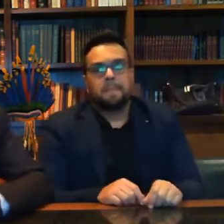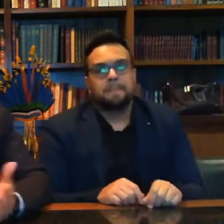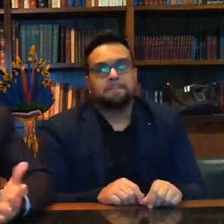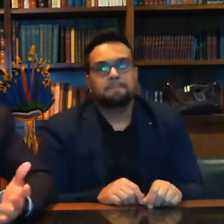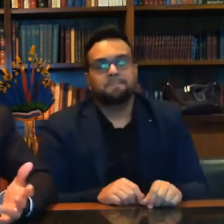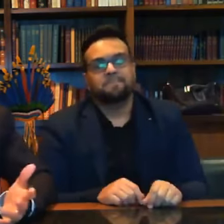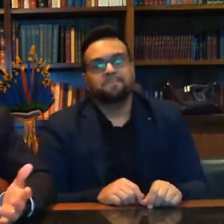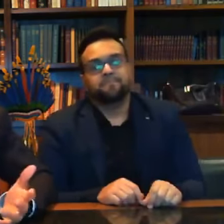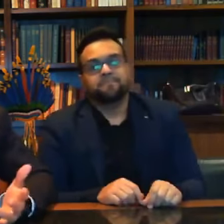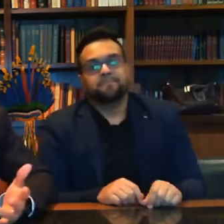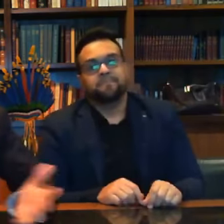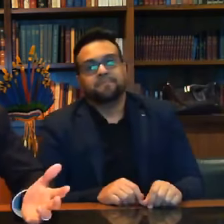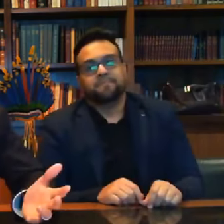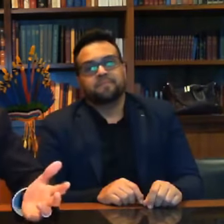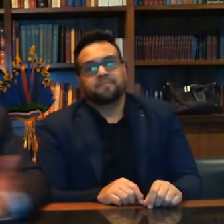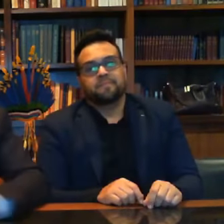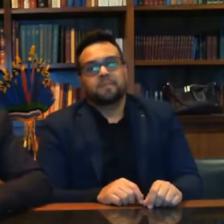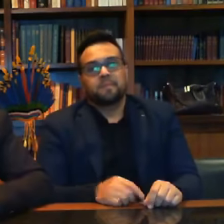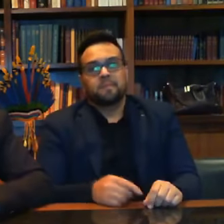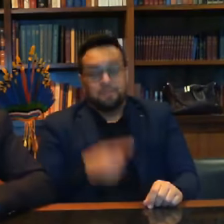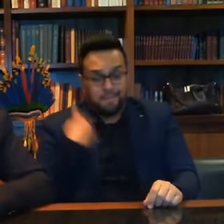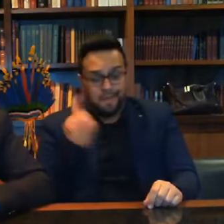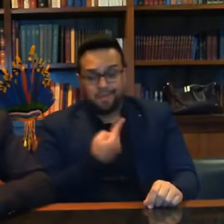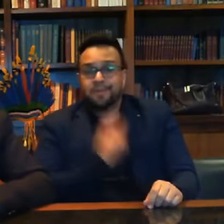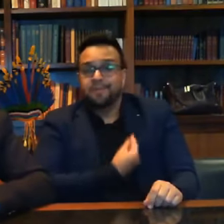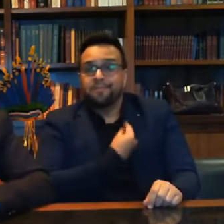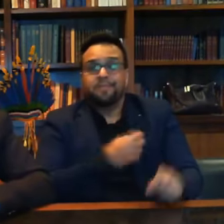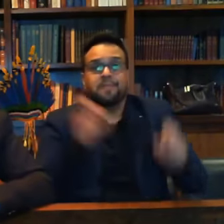para a gente viver em paz no Brasil